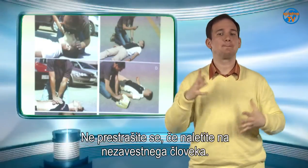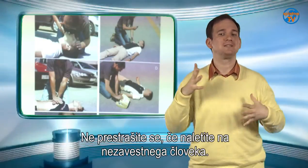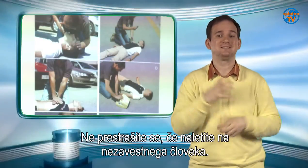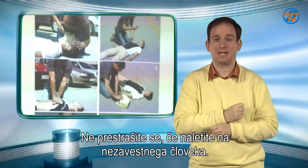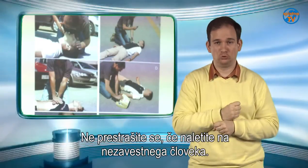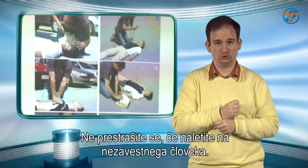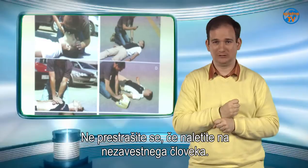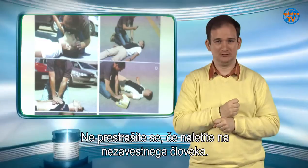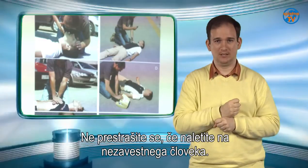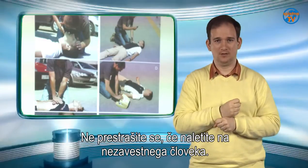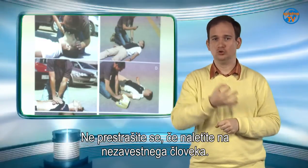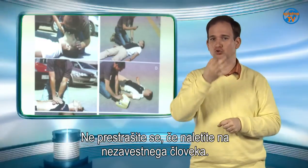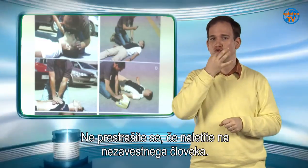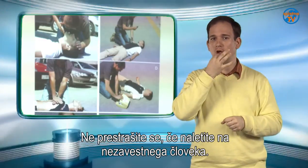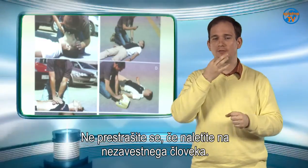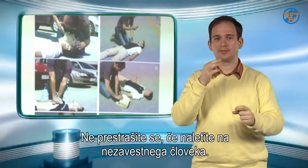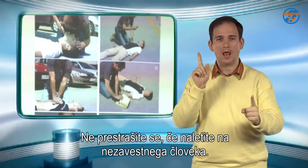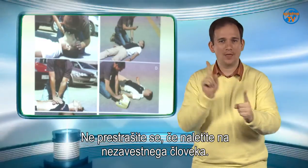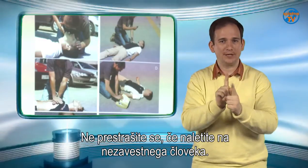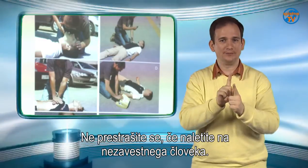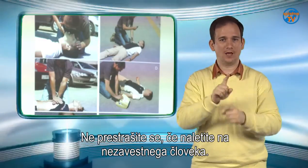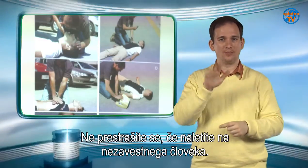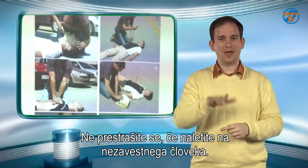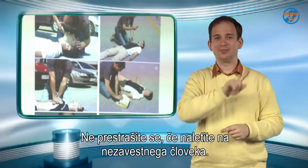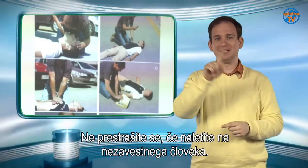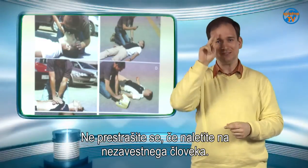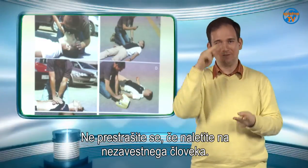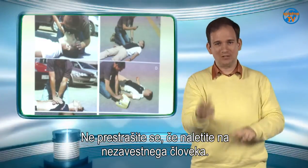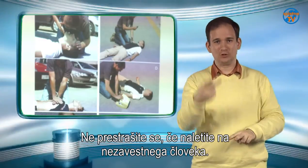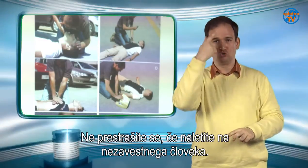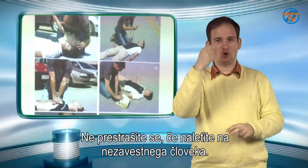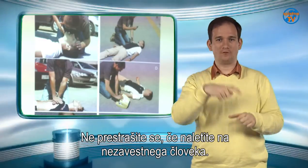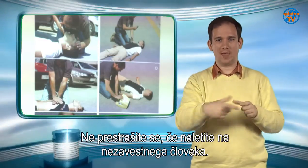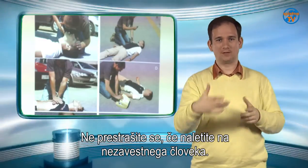Ne prestrašite se, če ne letite na nezavestnega človeka.